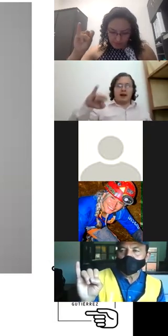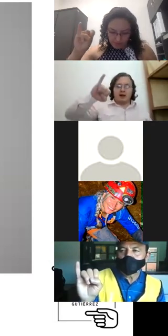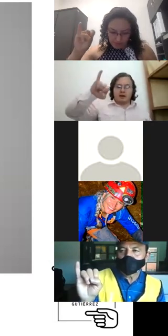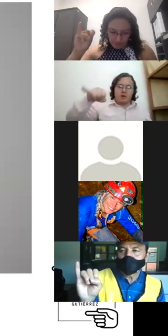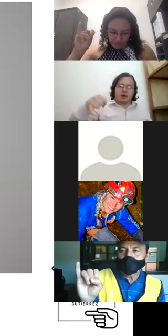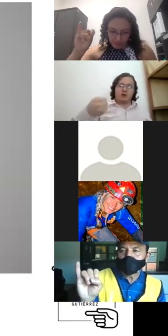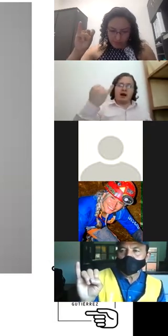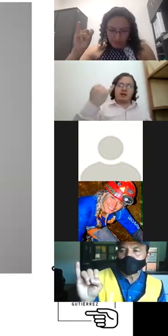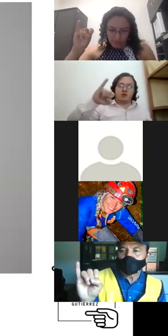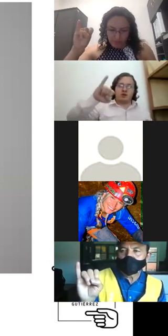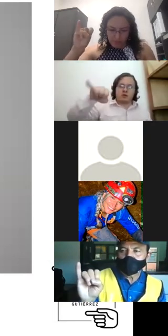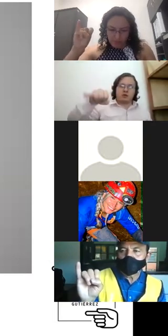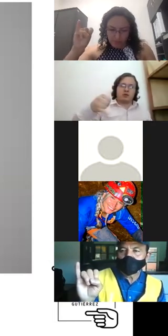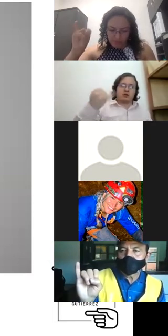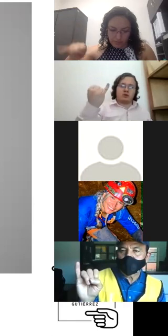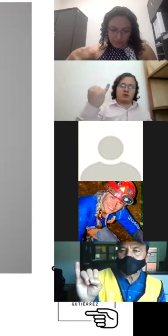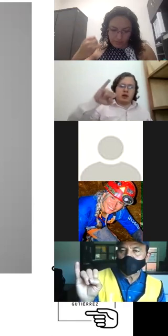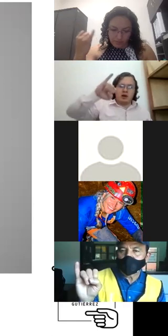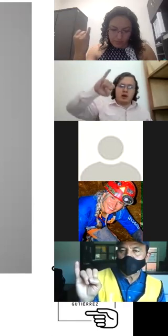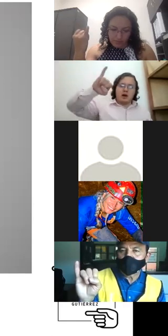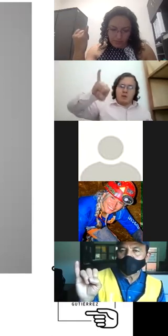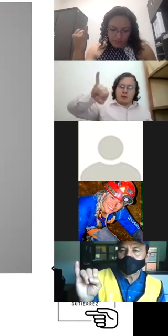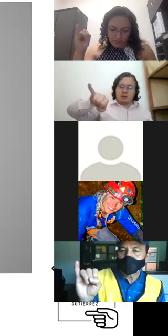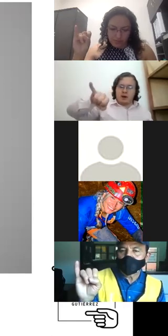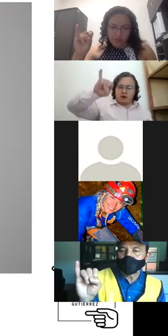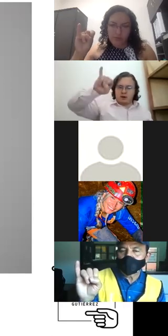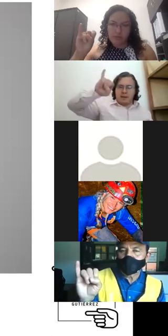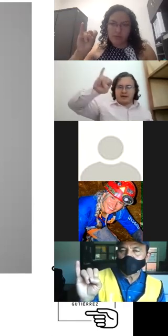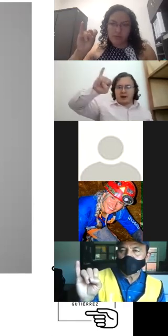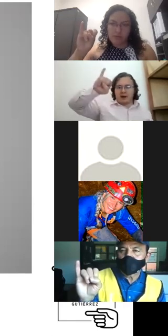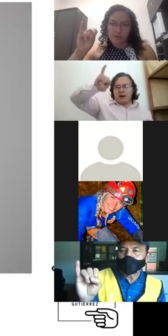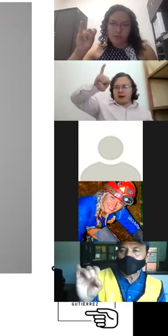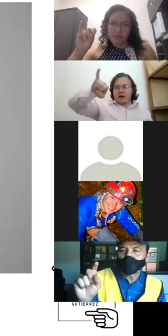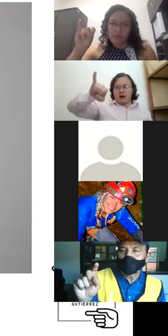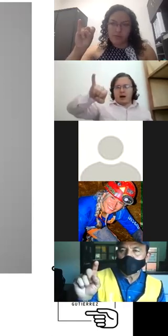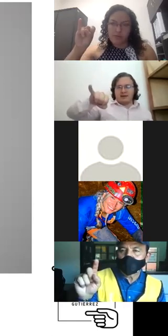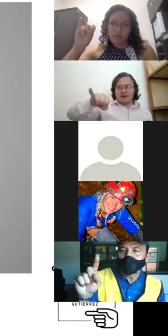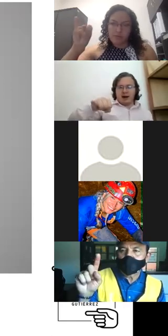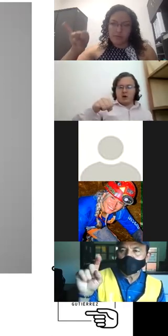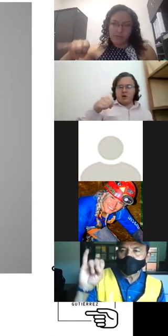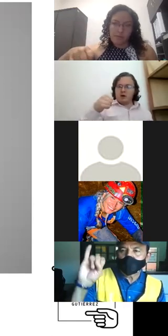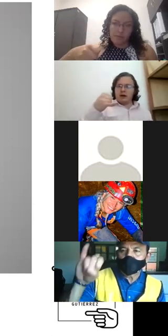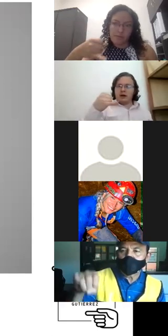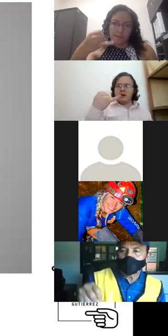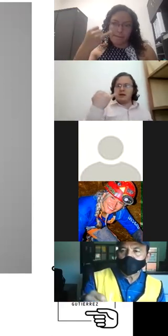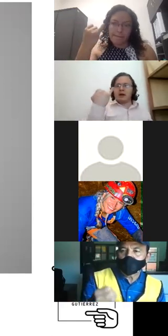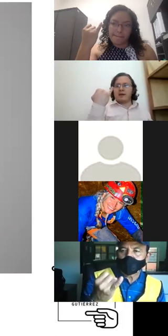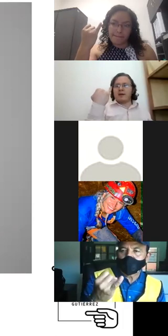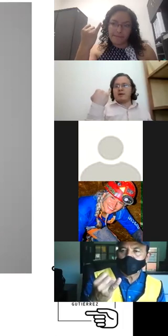dibujas un gancho ¿sí? mueves tu mano empieza aquí arriba hacia abajo y termina viendo hacia